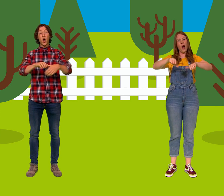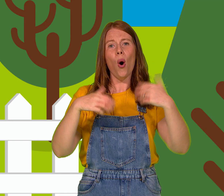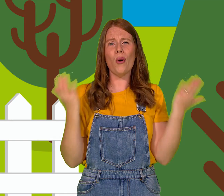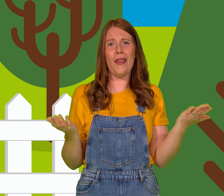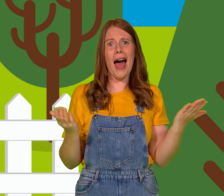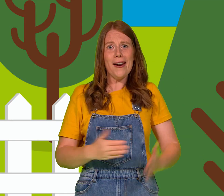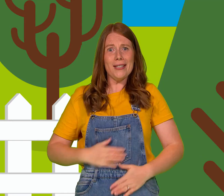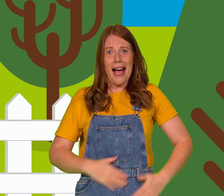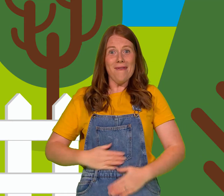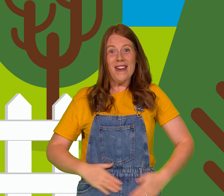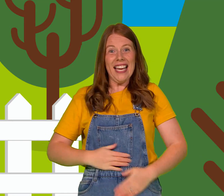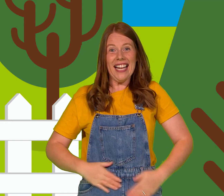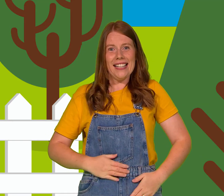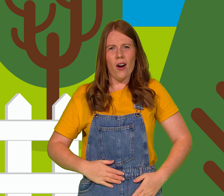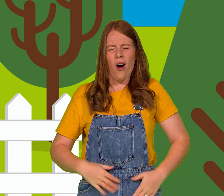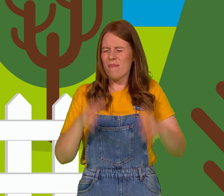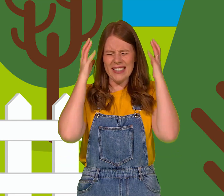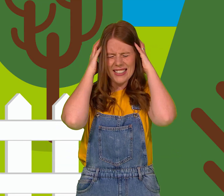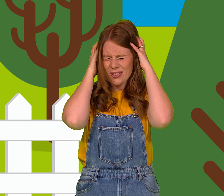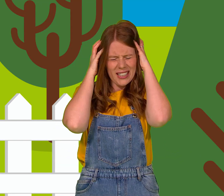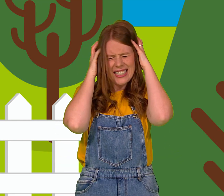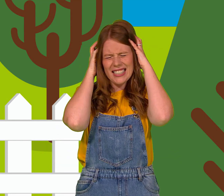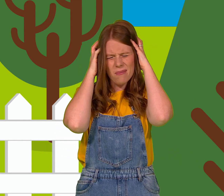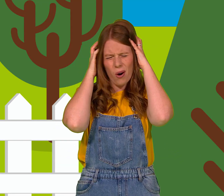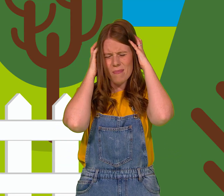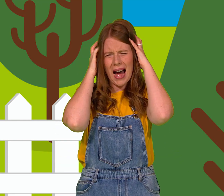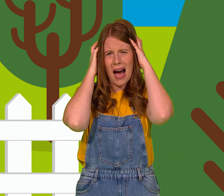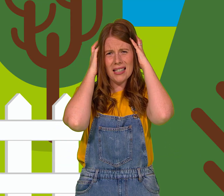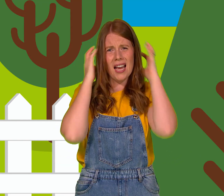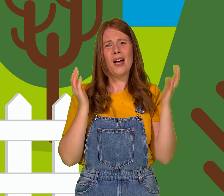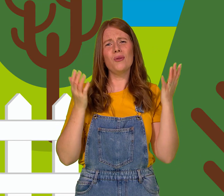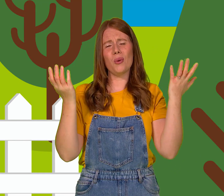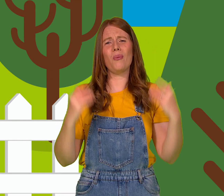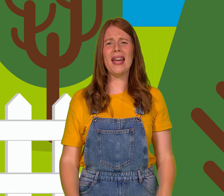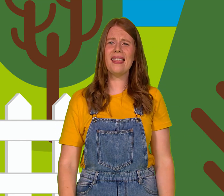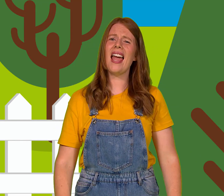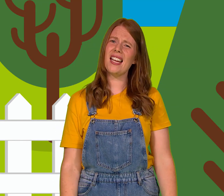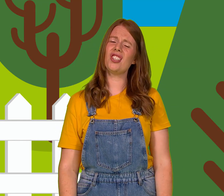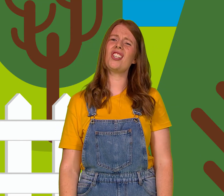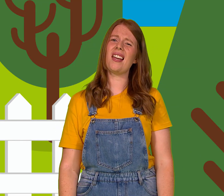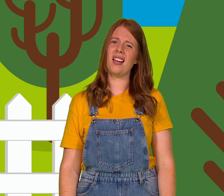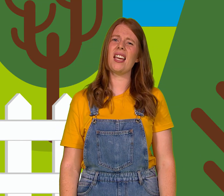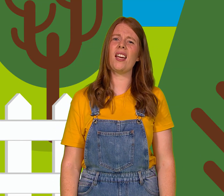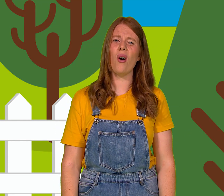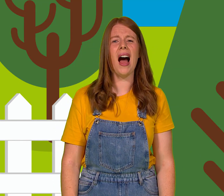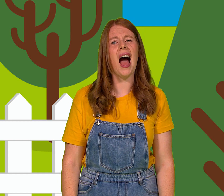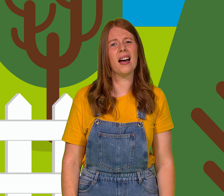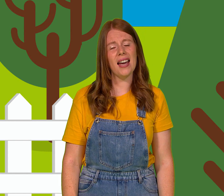Wrth aros ambell hinio mae'n swllid yn hwb man Dwi weithiau eisiau cryo a'r